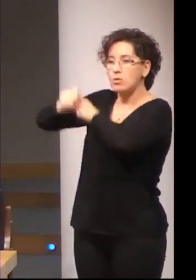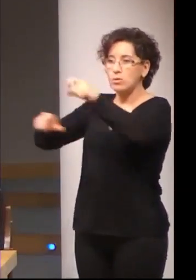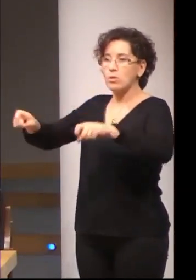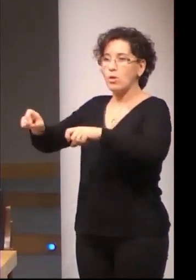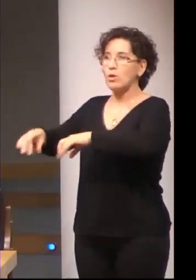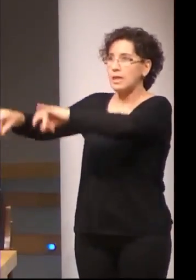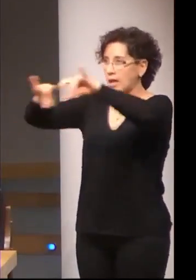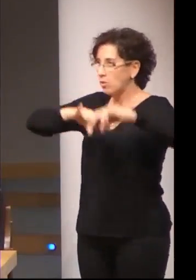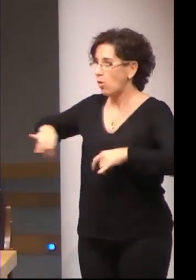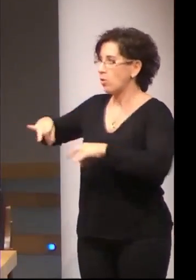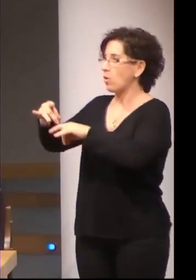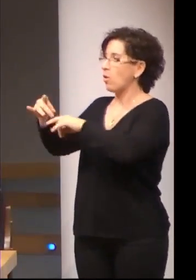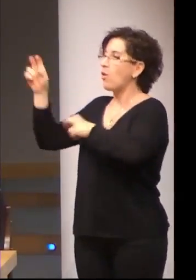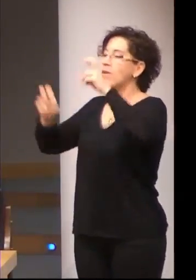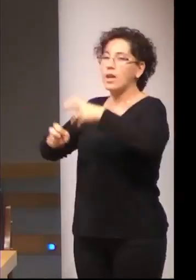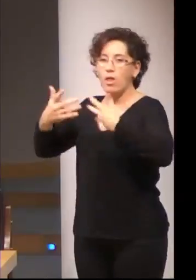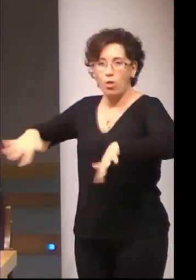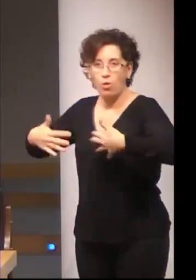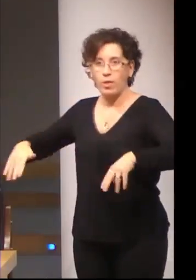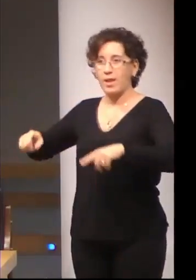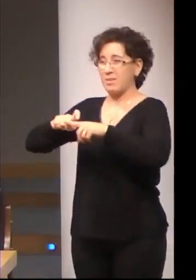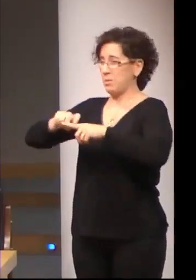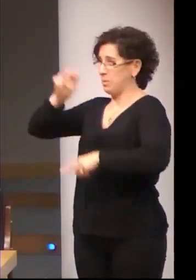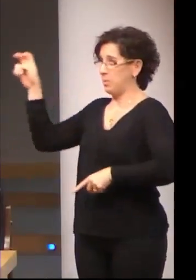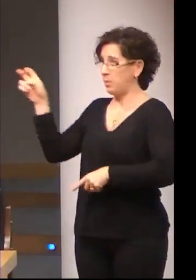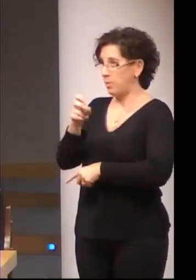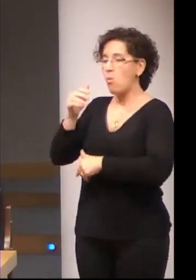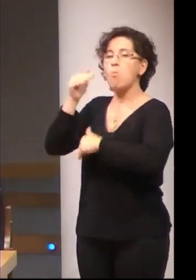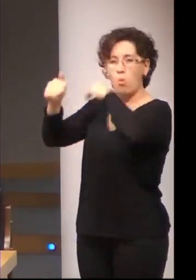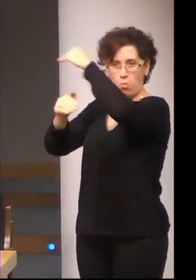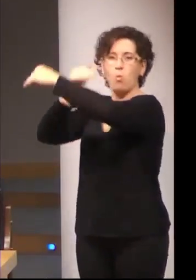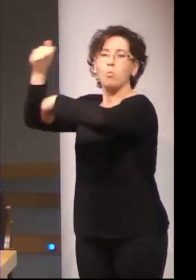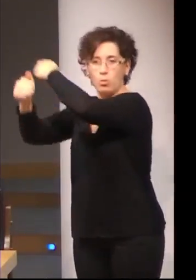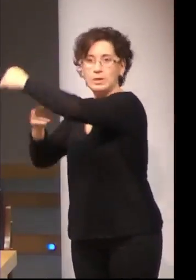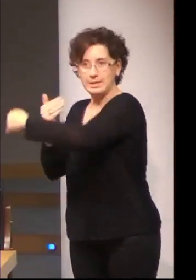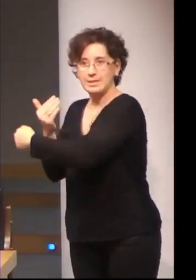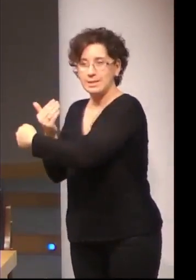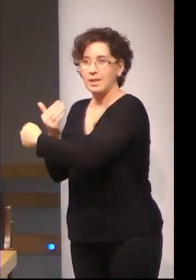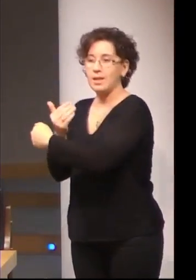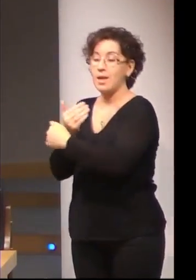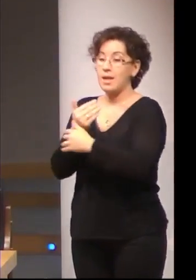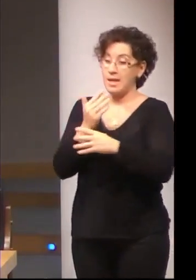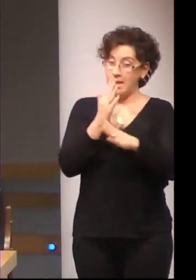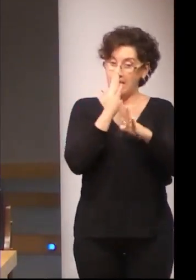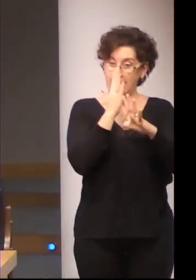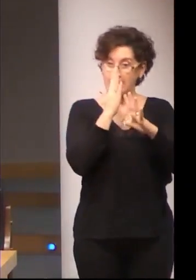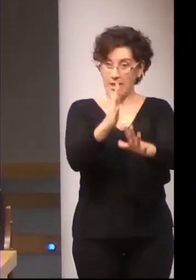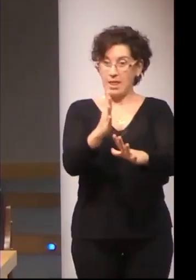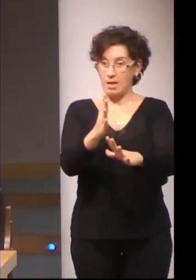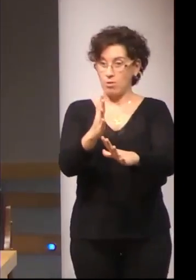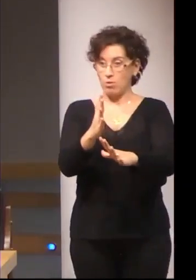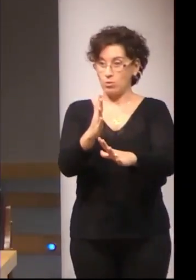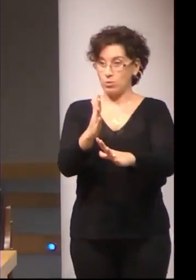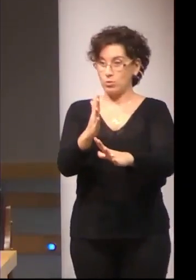territorio, amplio y vasto de diversidad, y se ha dado respuesta con una década, con más de 20 años